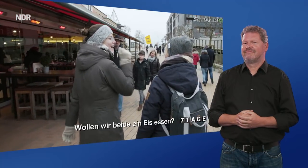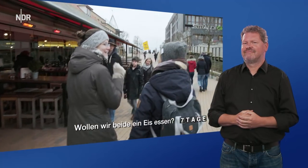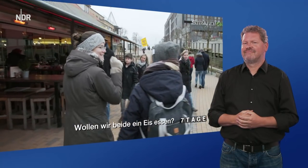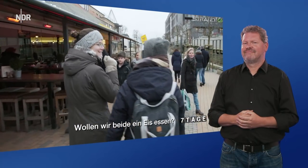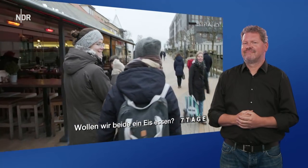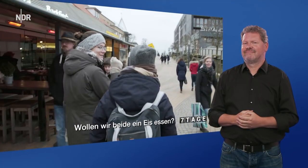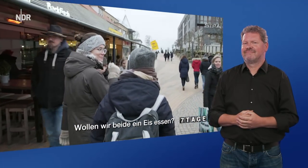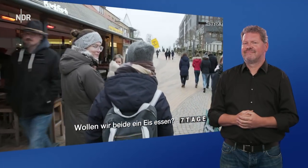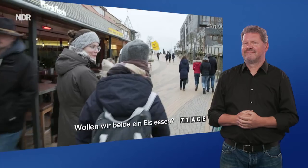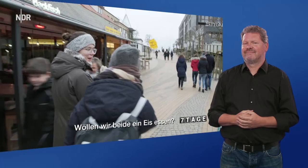Auto.